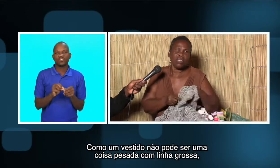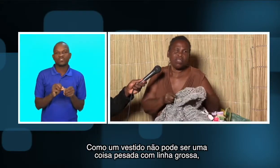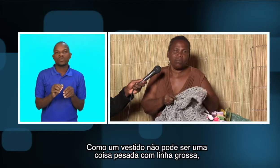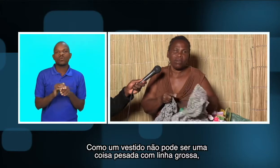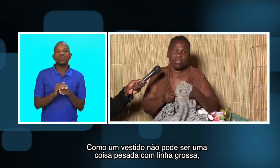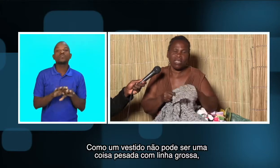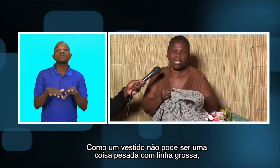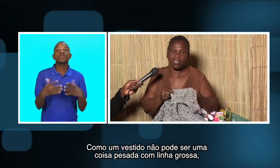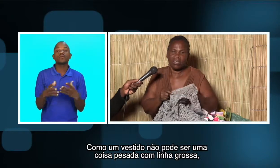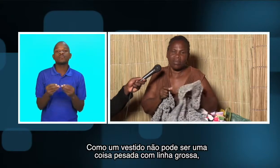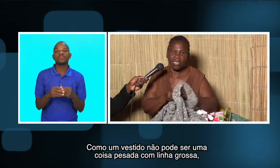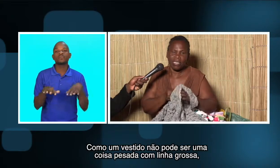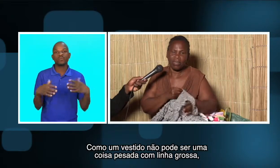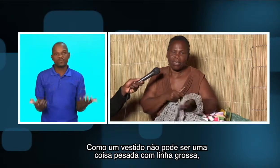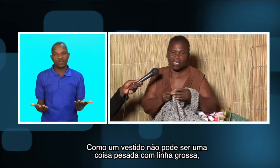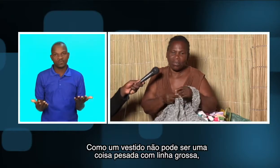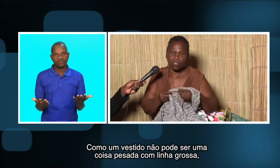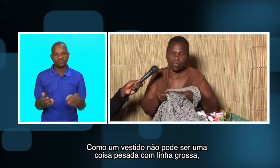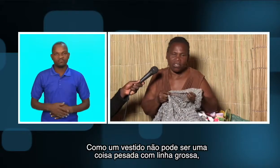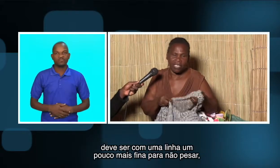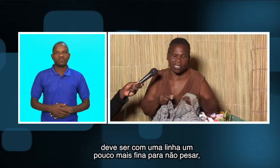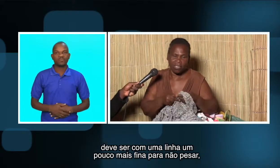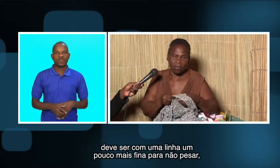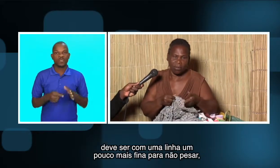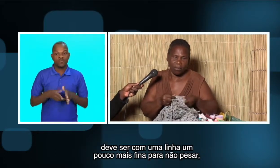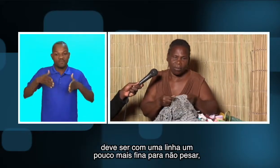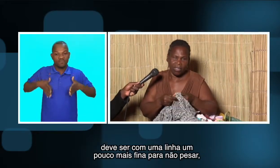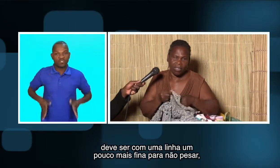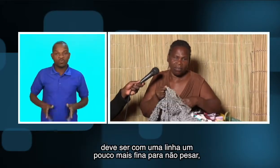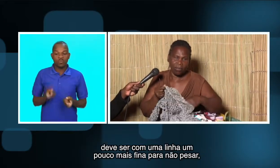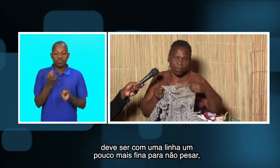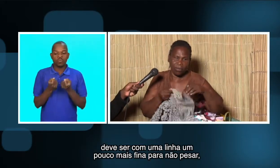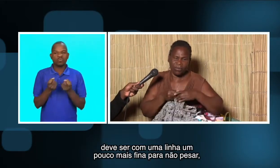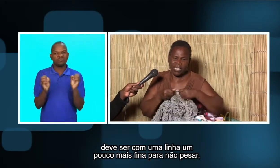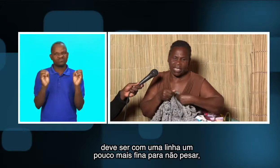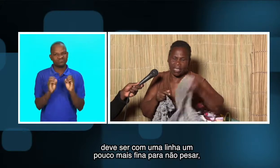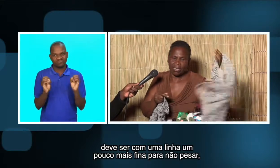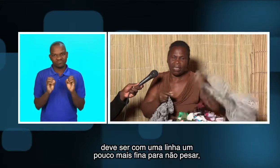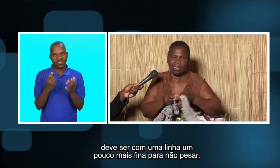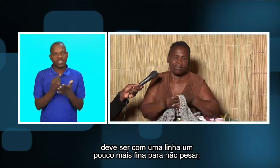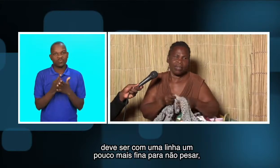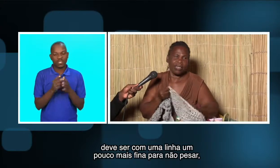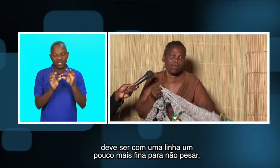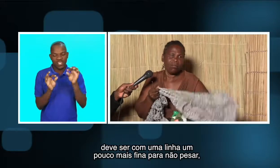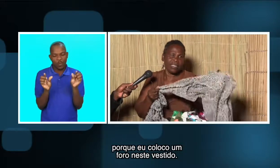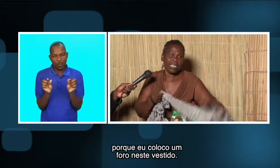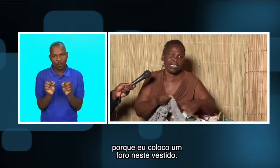ser uma coisa assim, pesada, com linha mais grossa, tem que ser com um pouco de linha, um pouco fina, para não pesar, né?